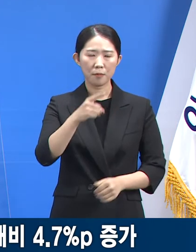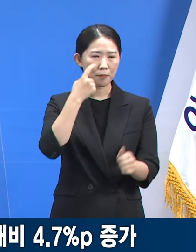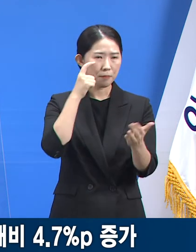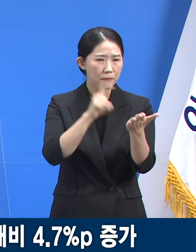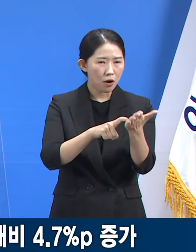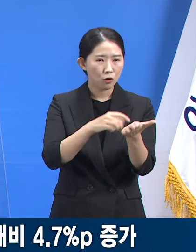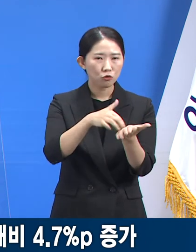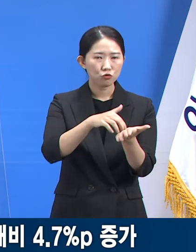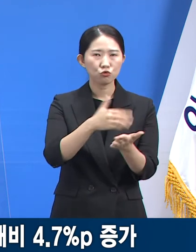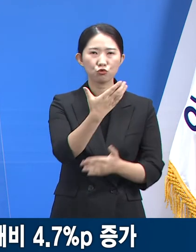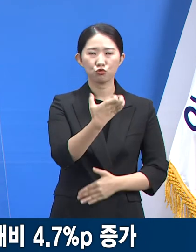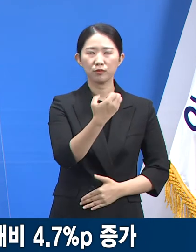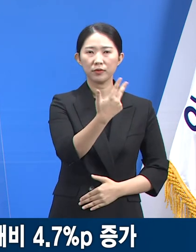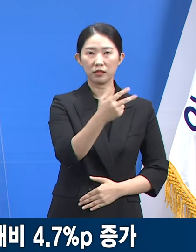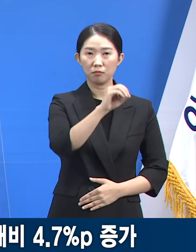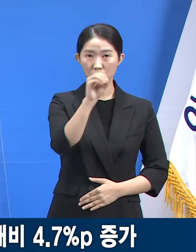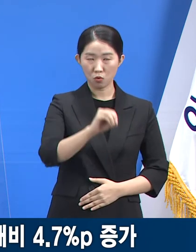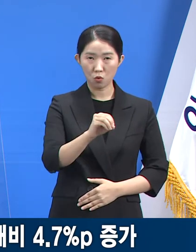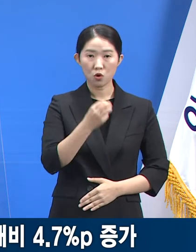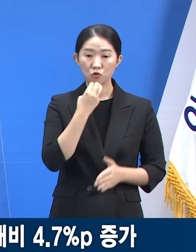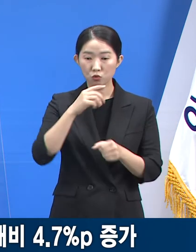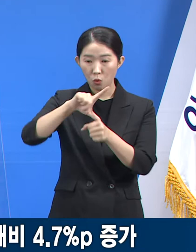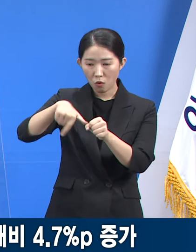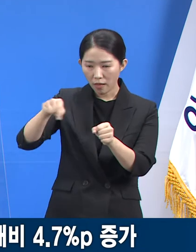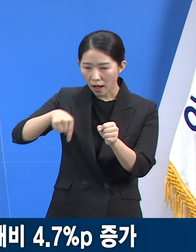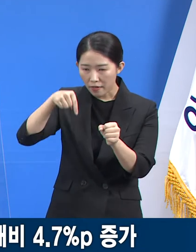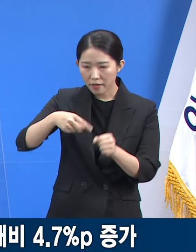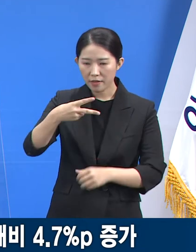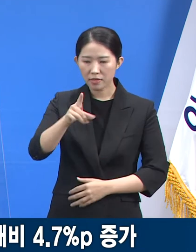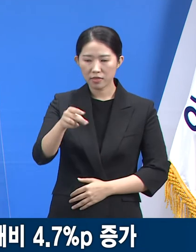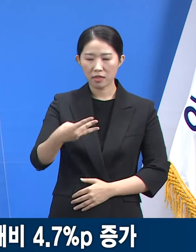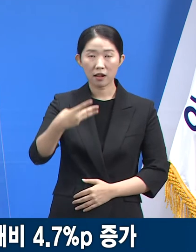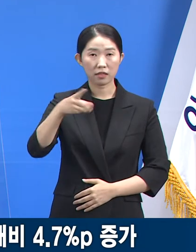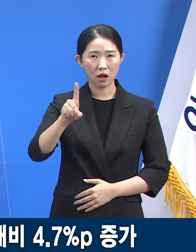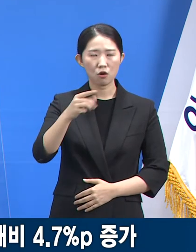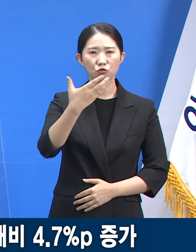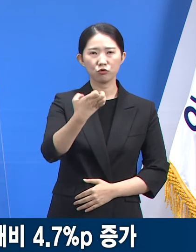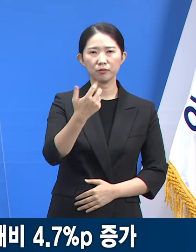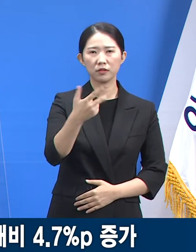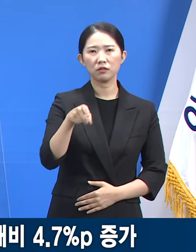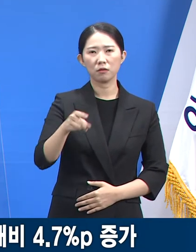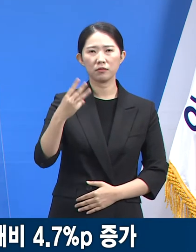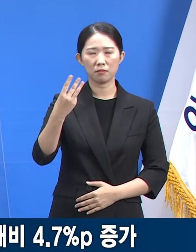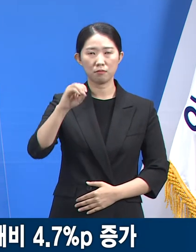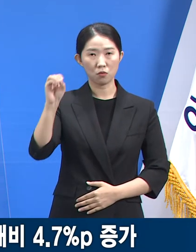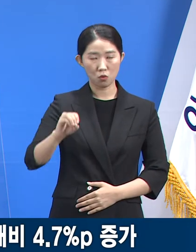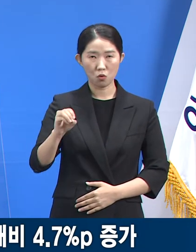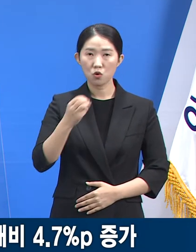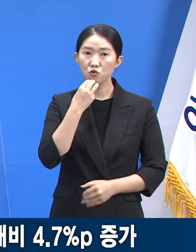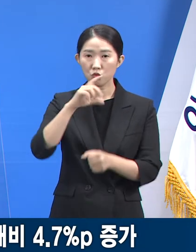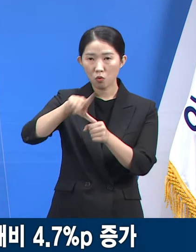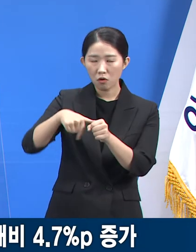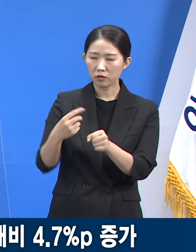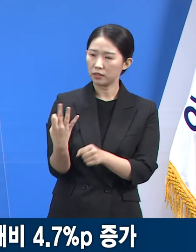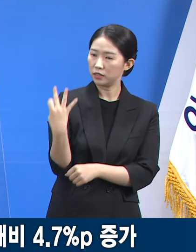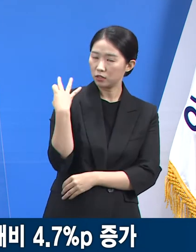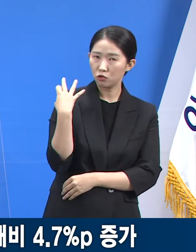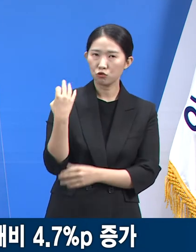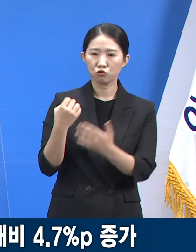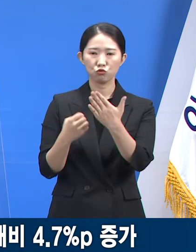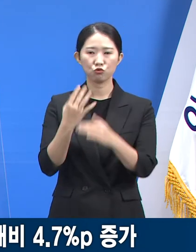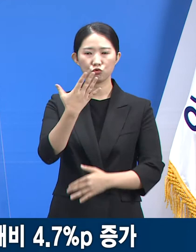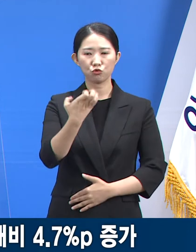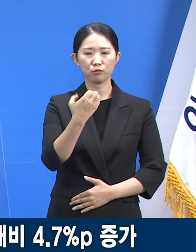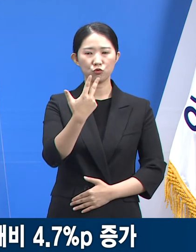수도권의 델타 변이 검출률은 97.3%입니다. 수도권 검출률은 전주 92.6%